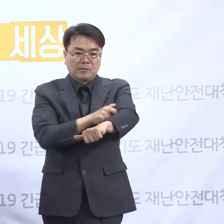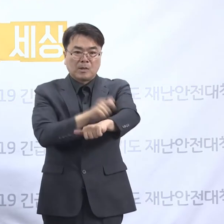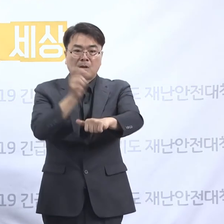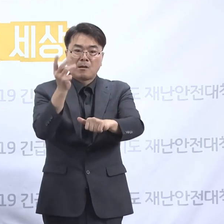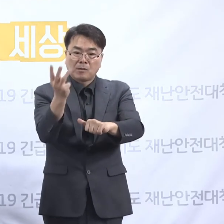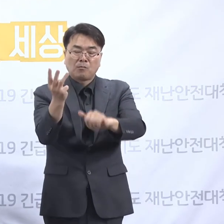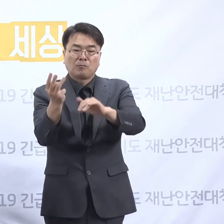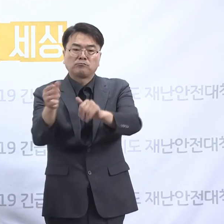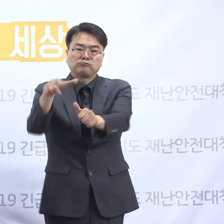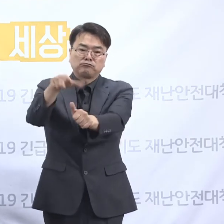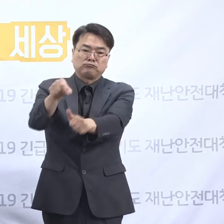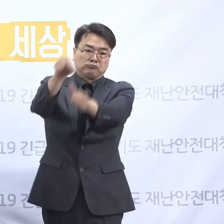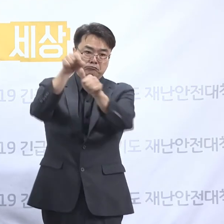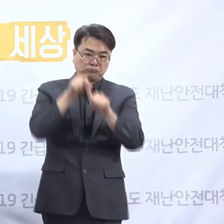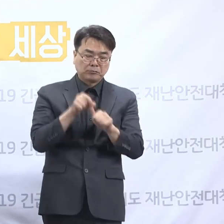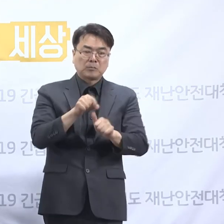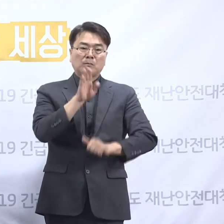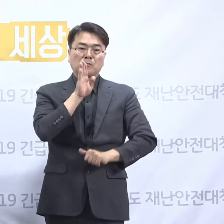되어 있습니다.